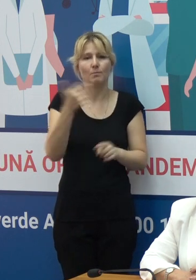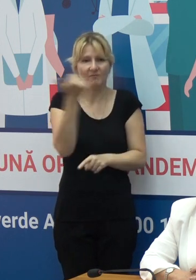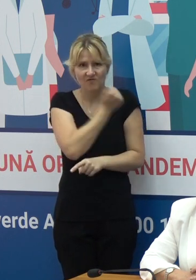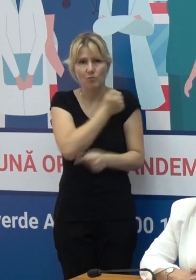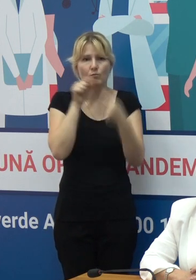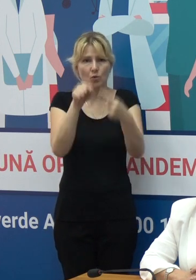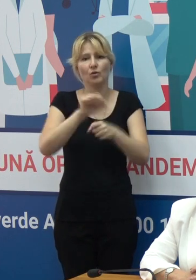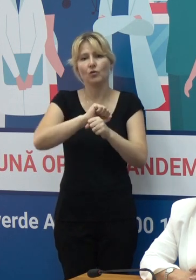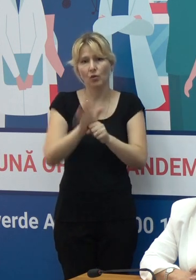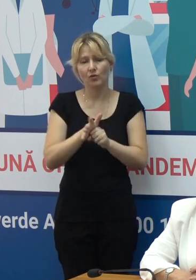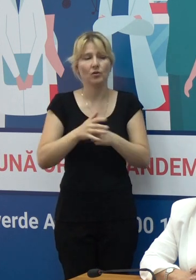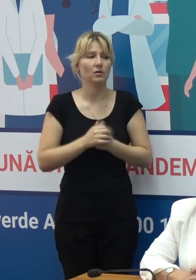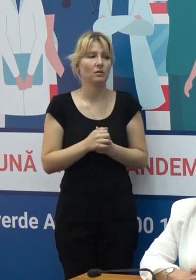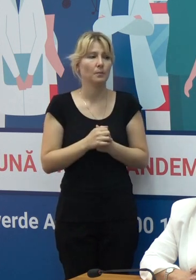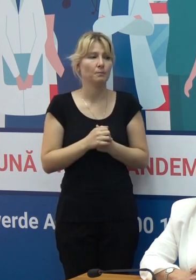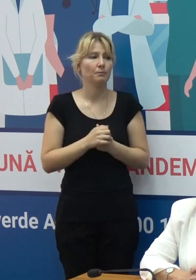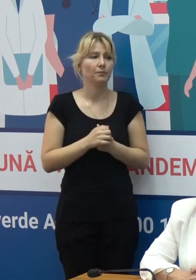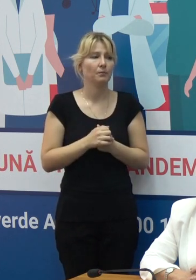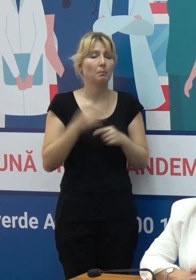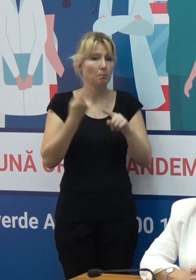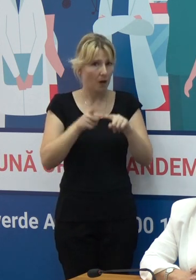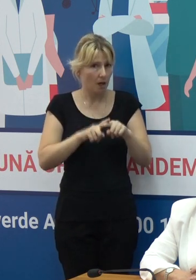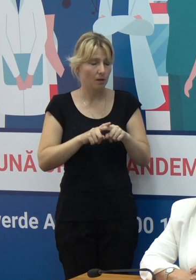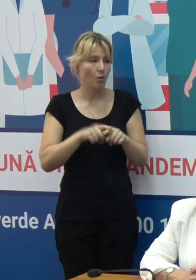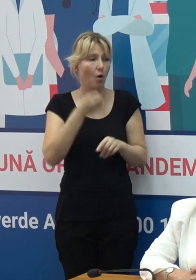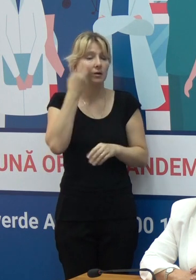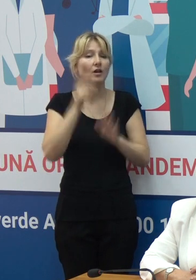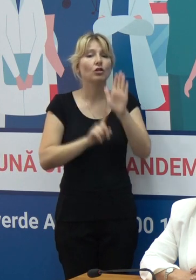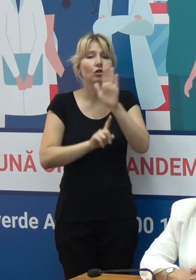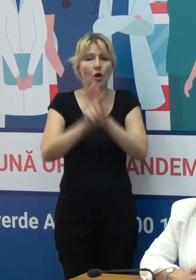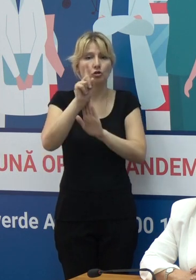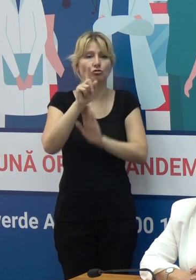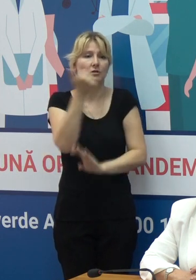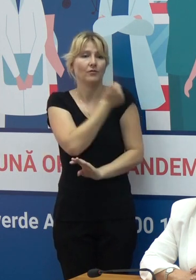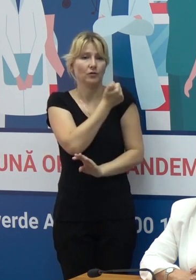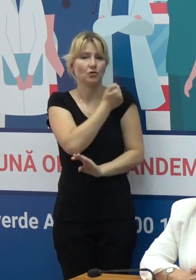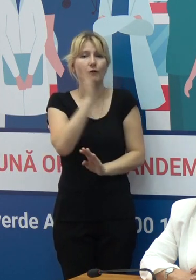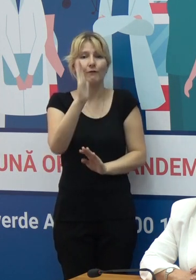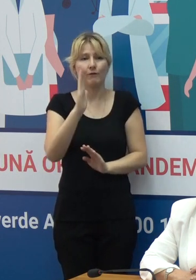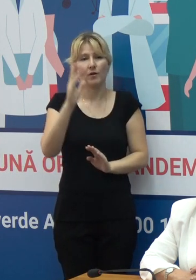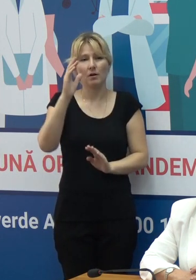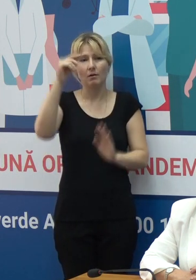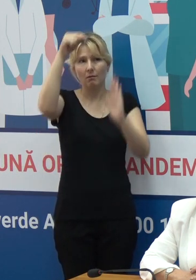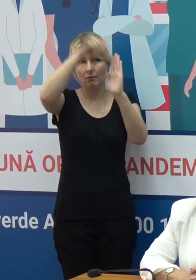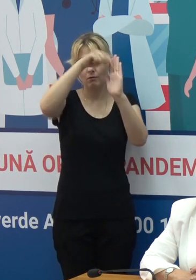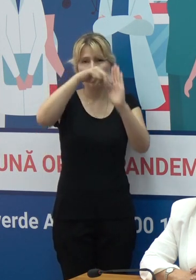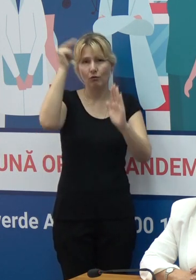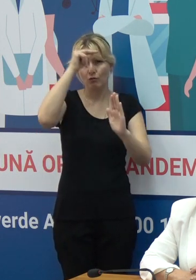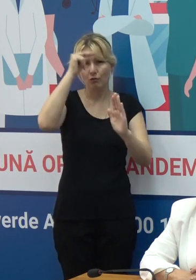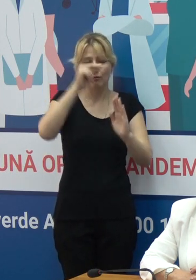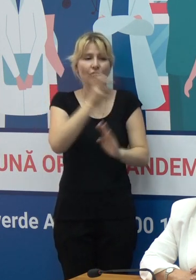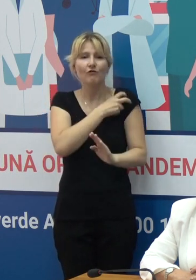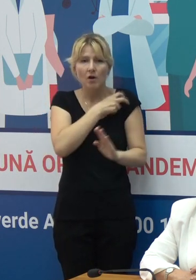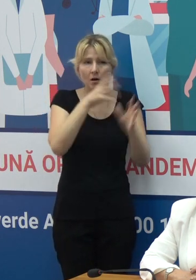Deci, odată cu inițierea procesului de vaccinare în rândul lucrătorilor medicali am